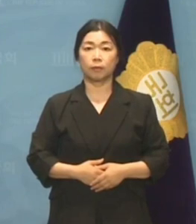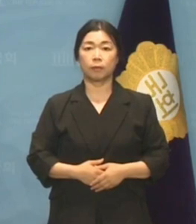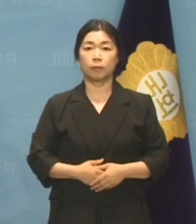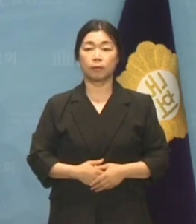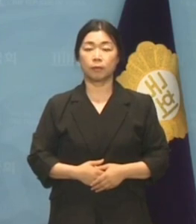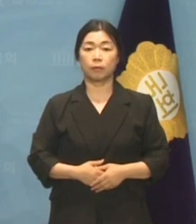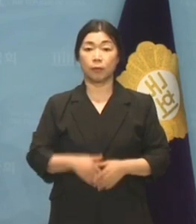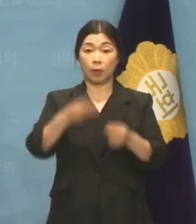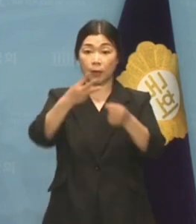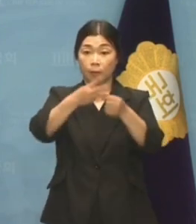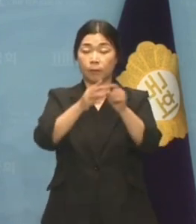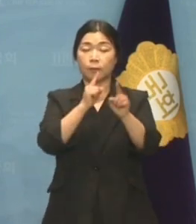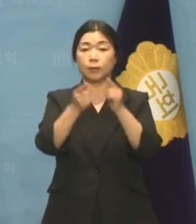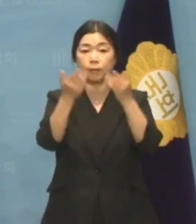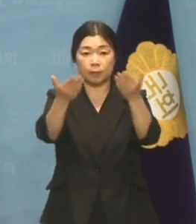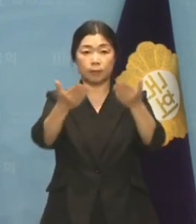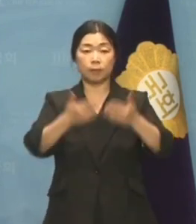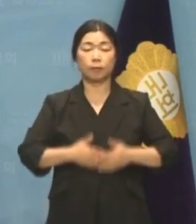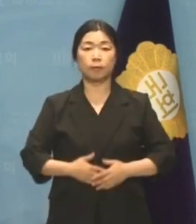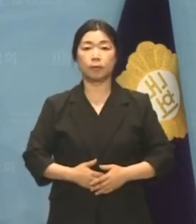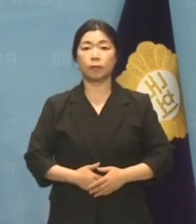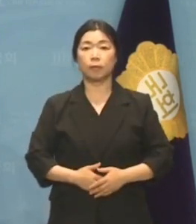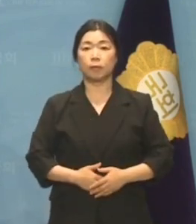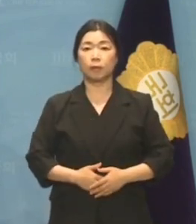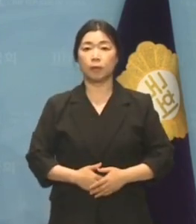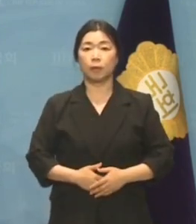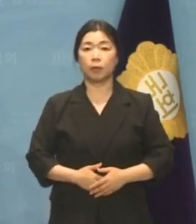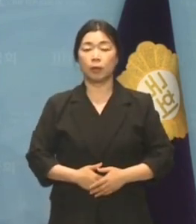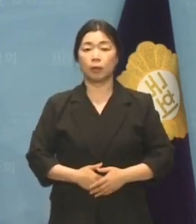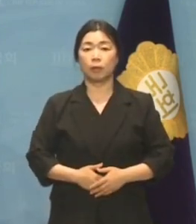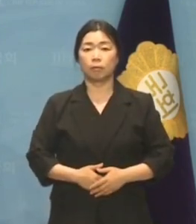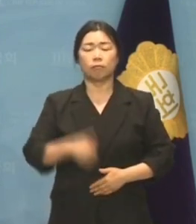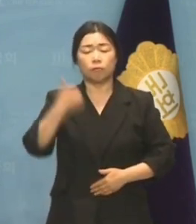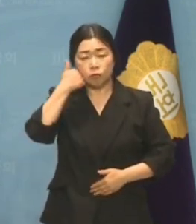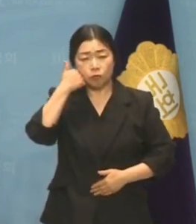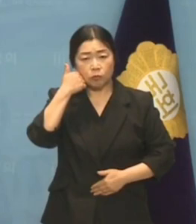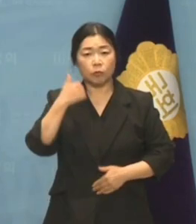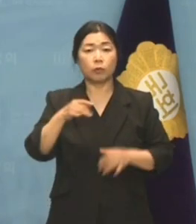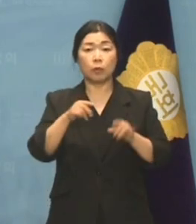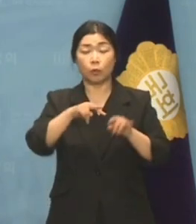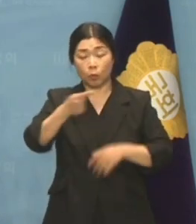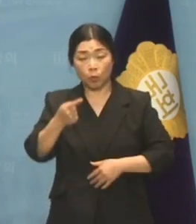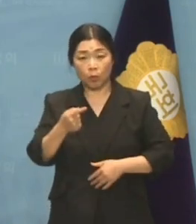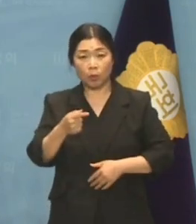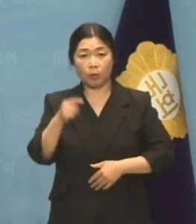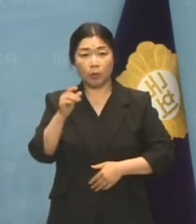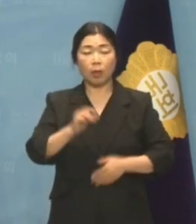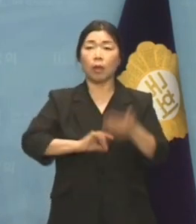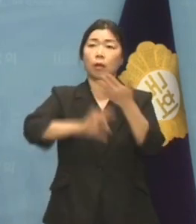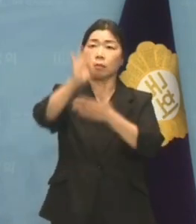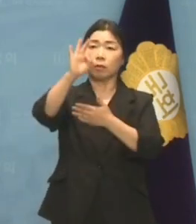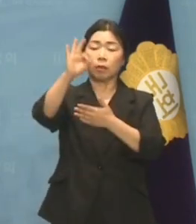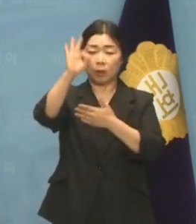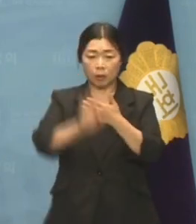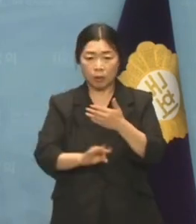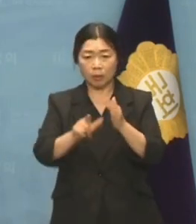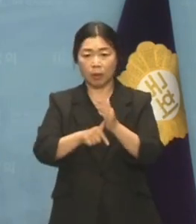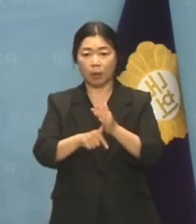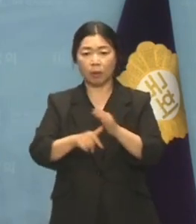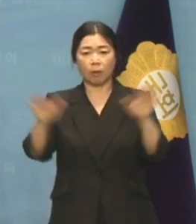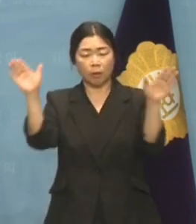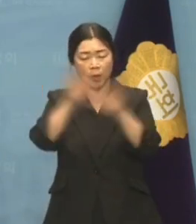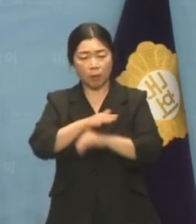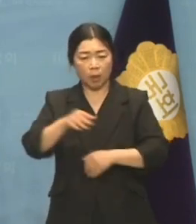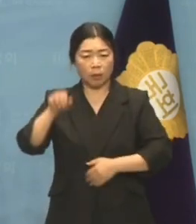마지막 논평하겠습니다. 누구든지 해가 뜨기 전이나 해가 진 후에는 오게 집회 또는